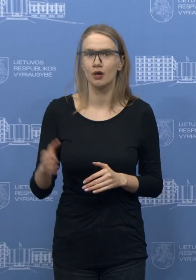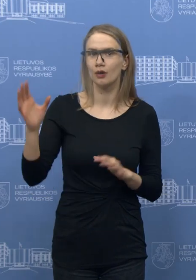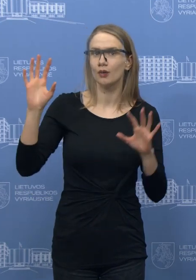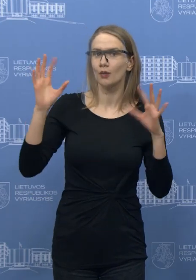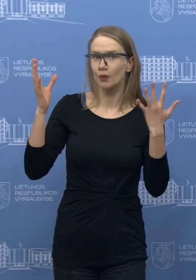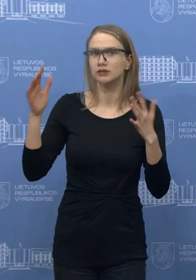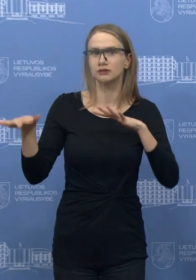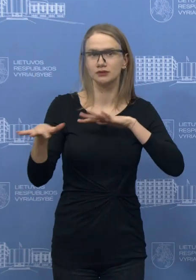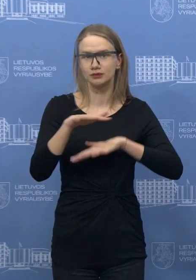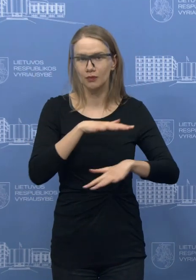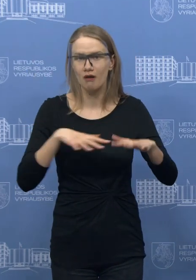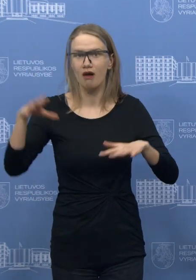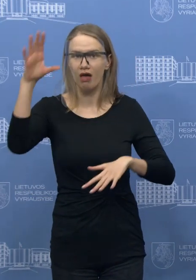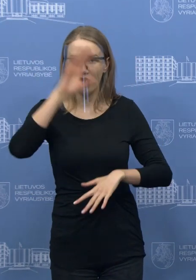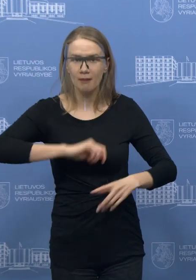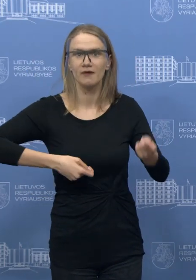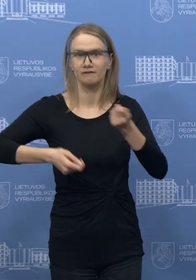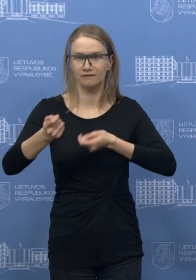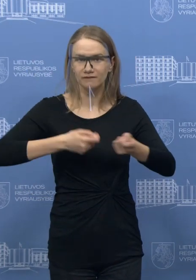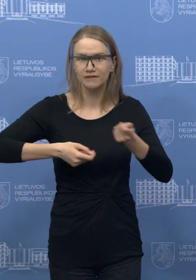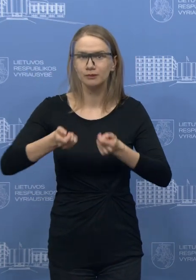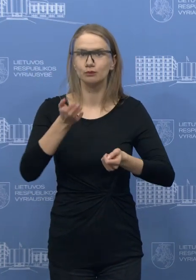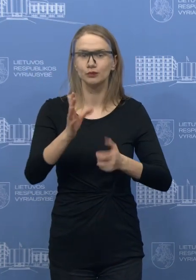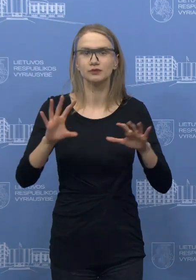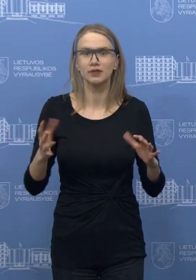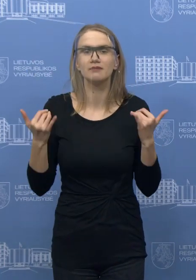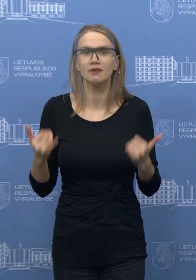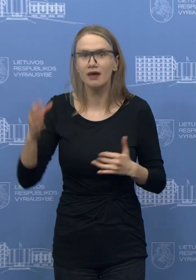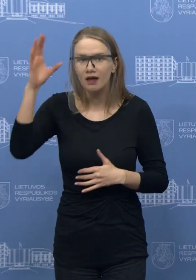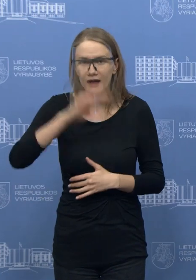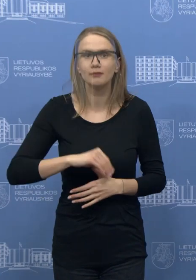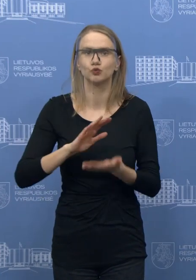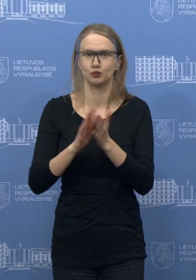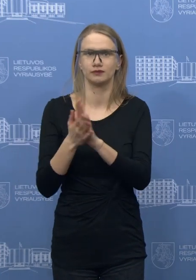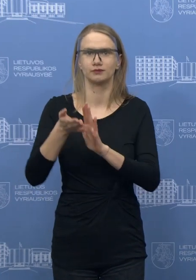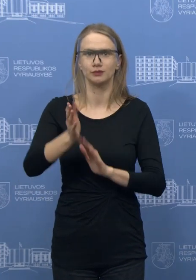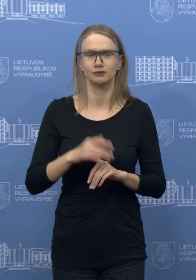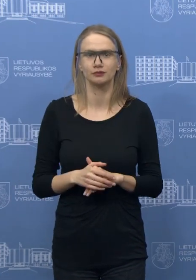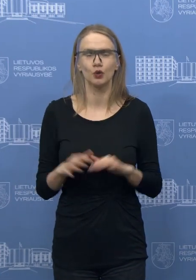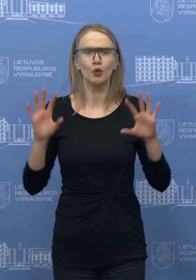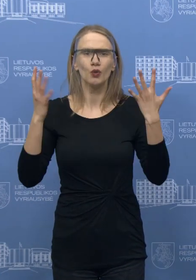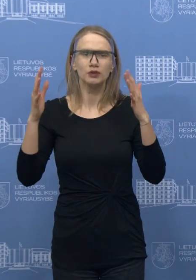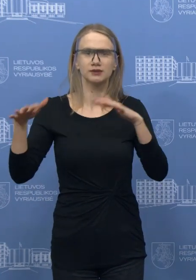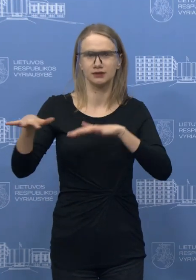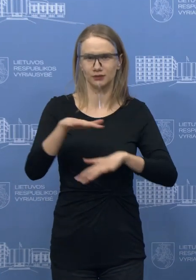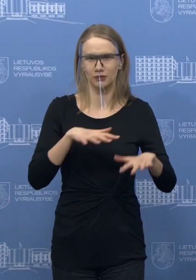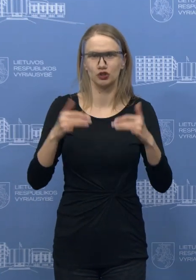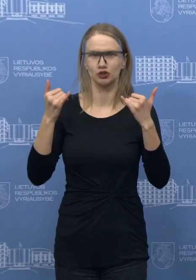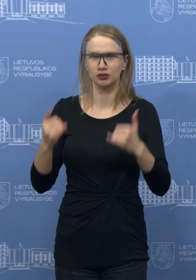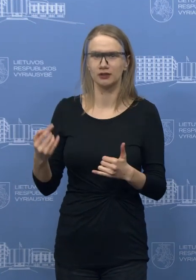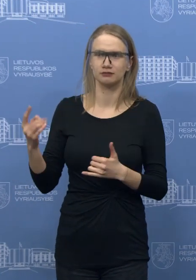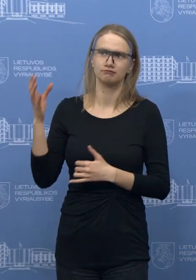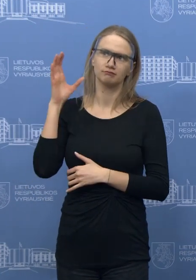valdyti bent jau tokiomis apimtimis, kokios yra dabar, tai bus viena situacija. Jeigu mes turėsime situaciją, ką mes šiandien